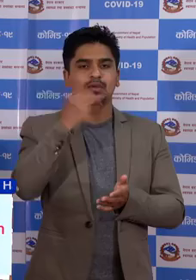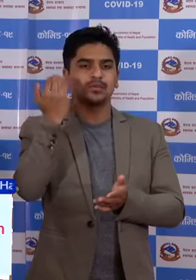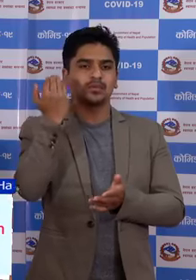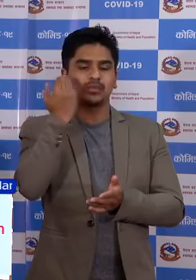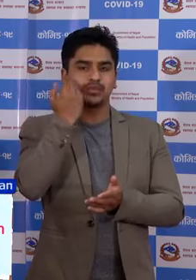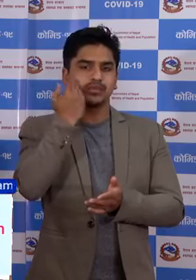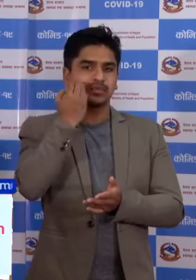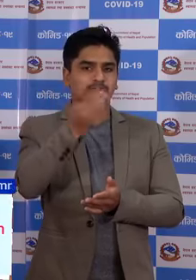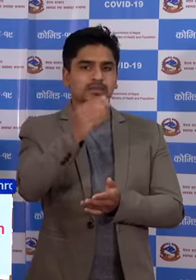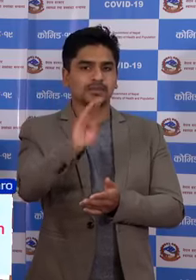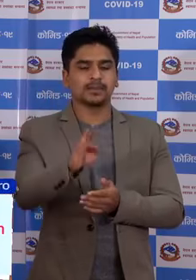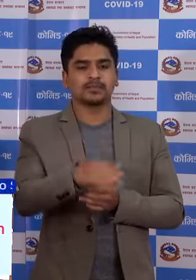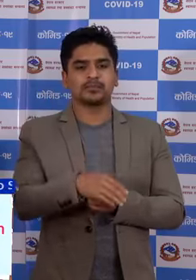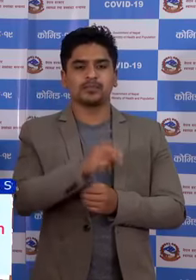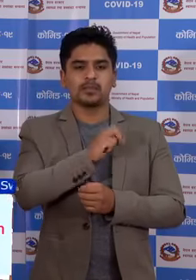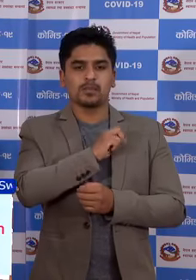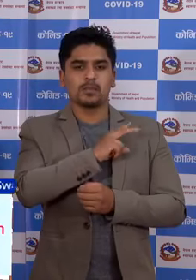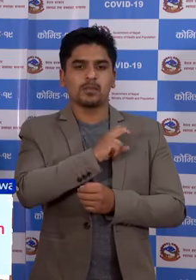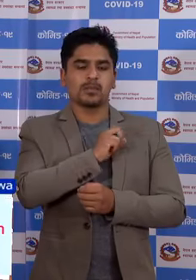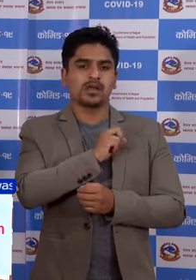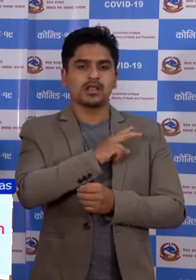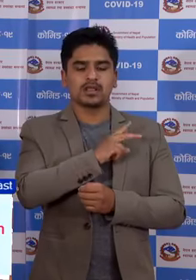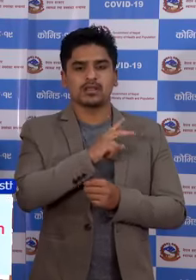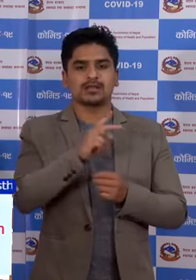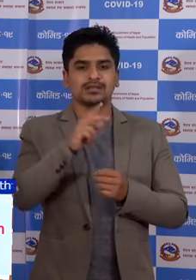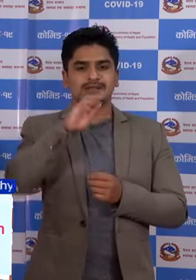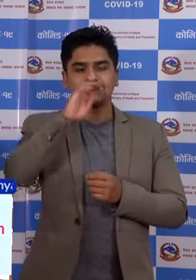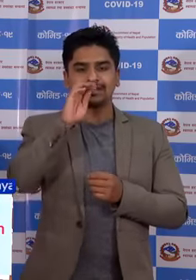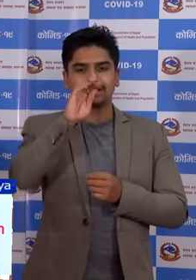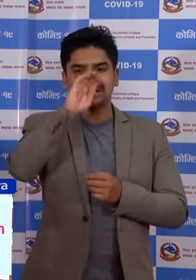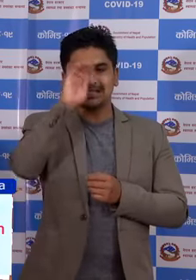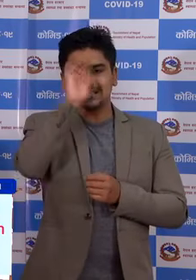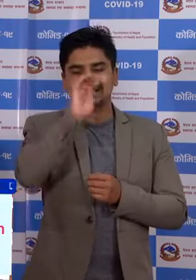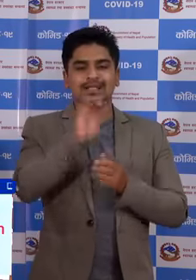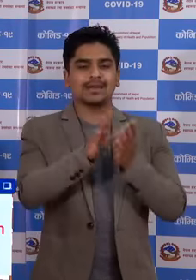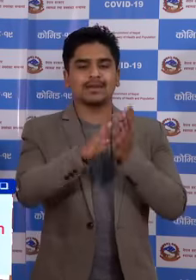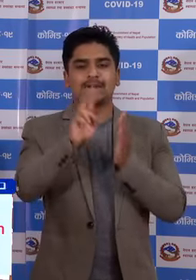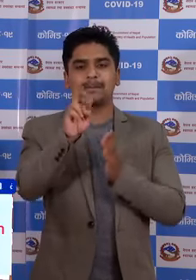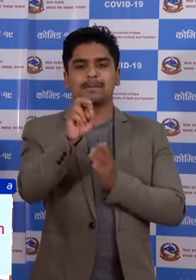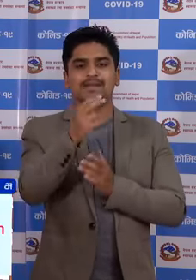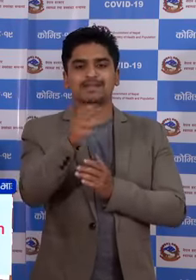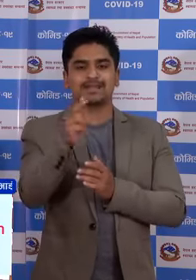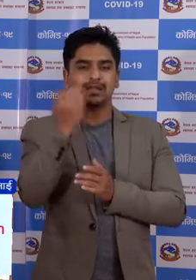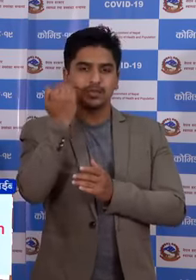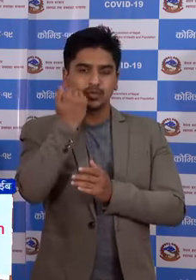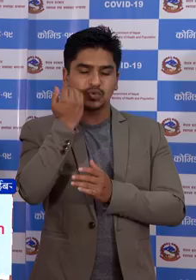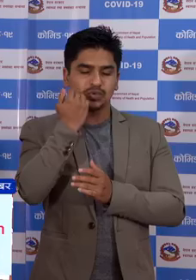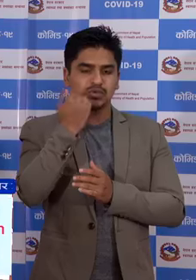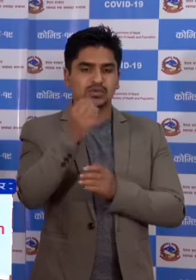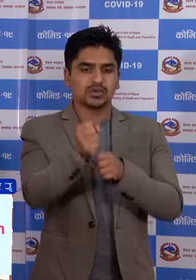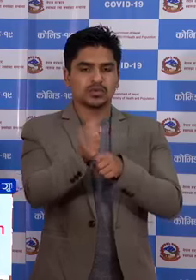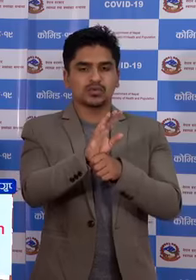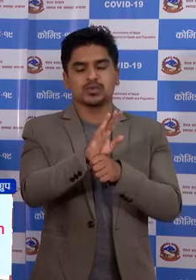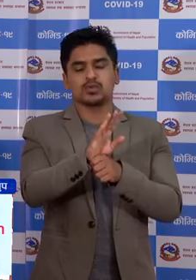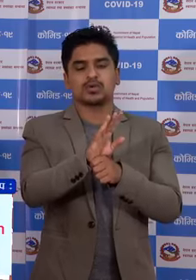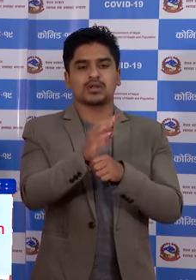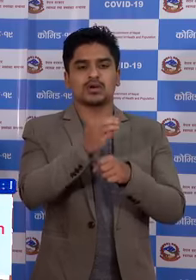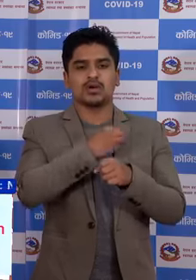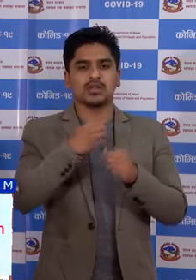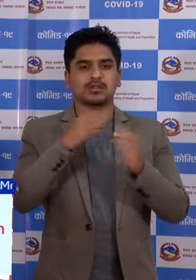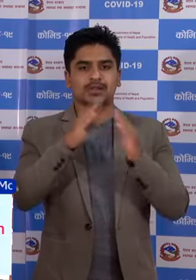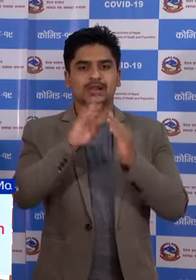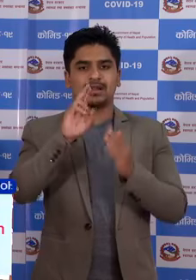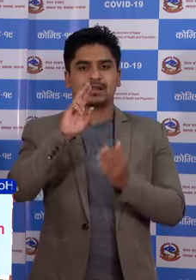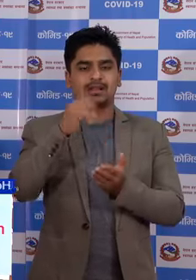नुँँच महिंद्र गिनाई आइसोलेशन सिराह बाट 20 जना पूरुष कोरोना अस्पताल बेल्जोंडी